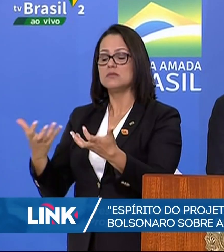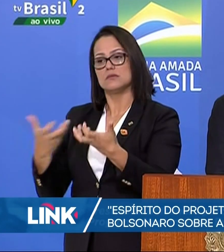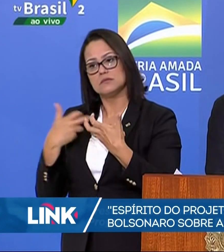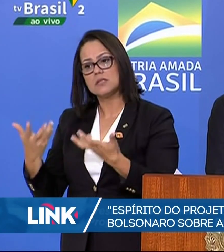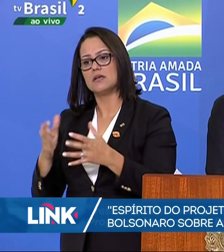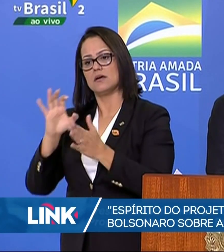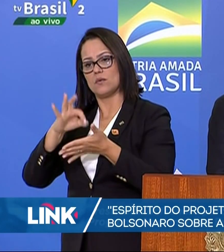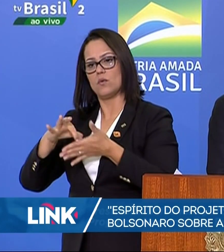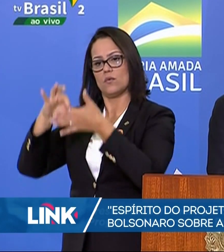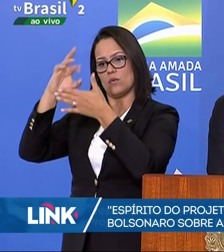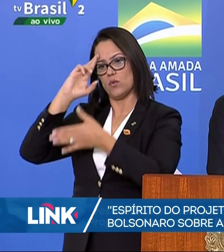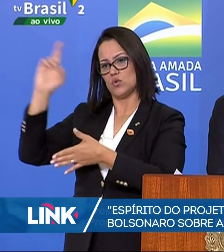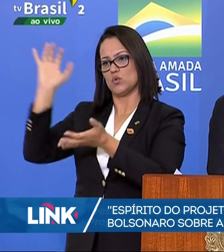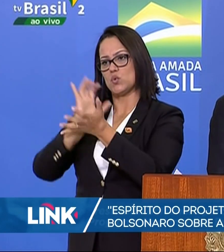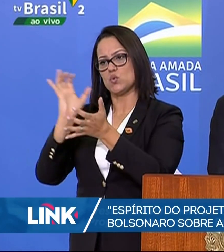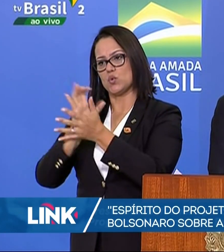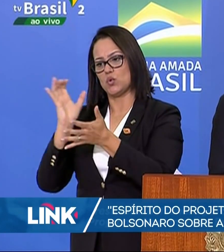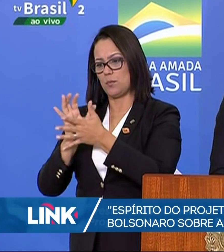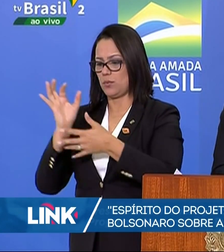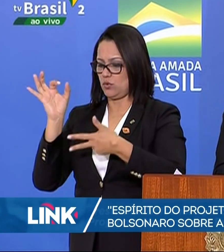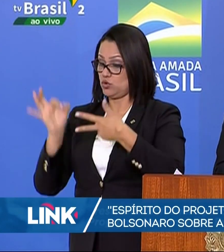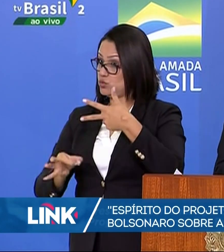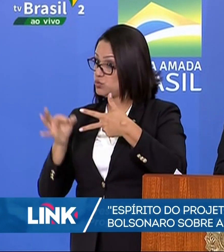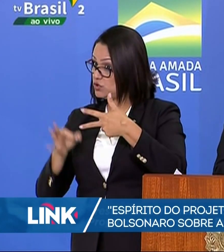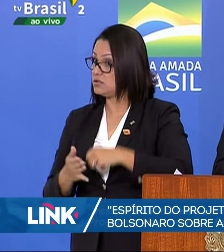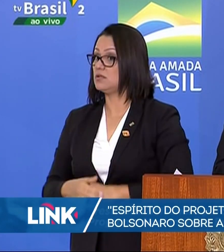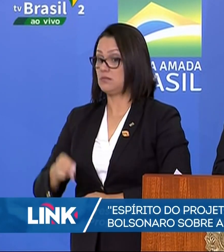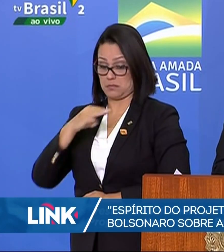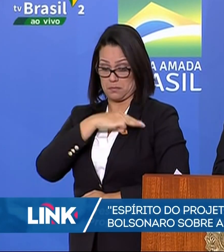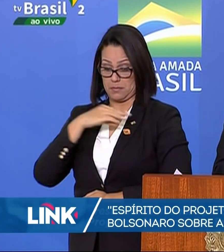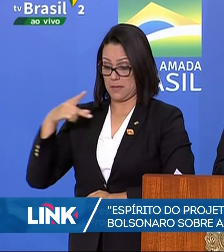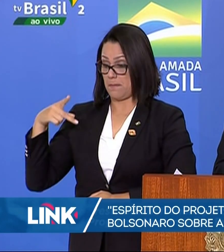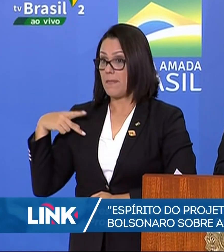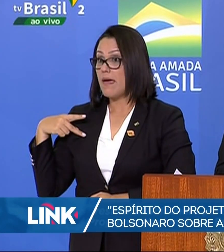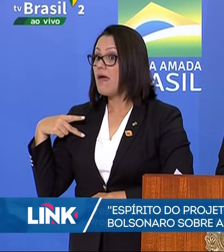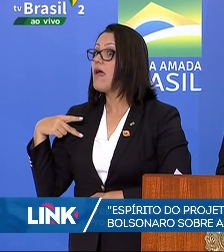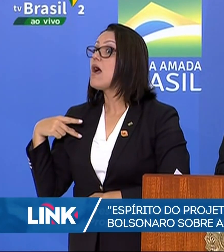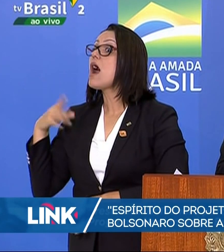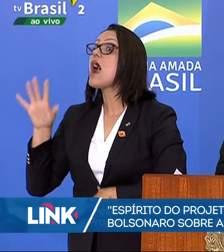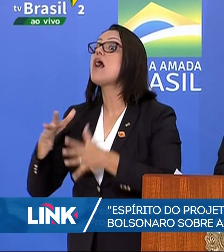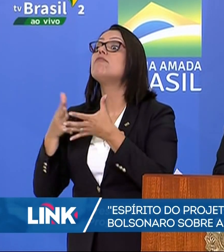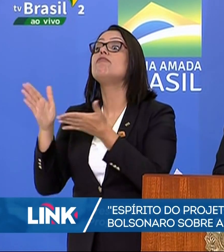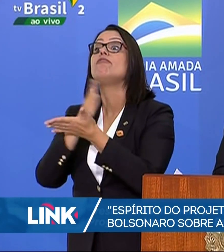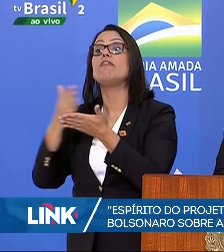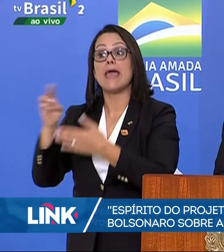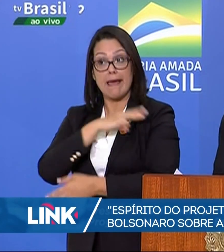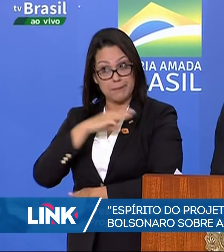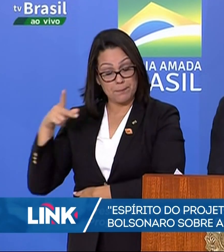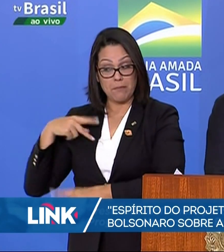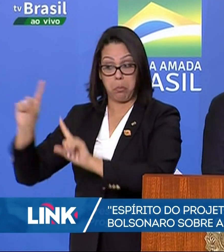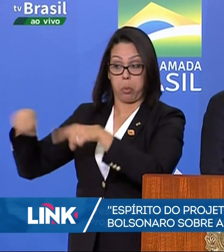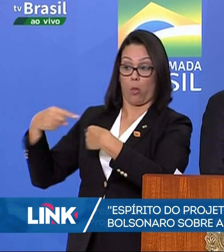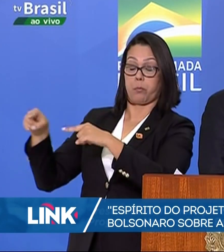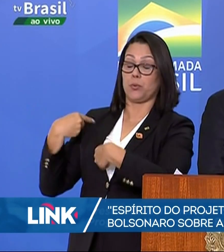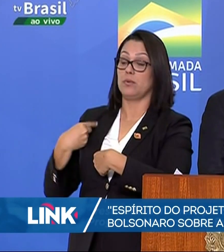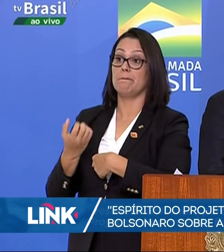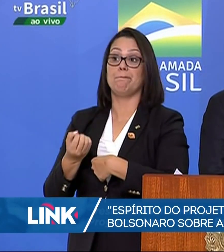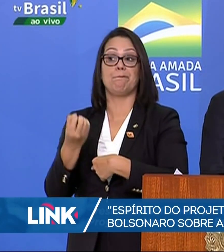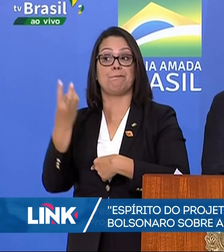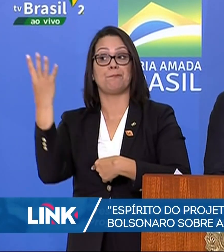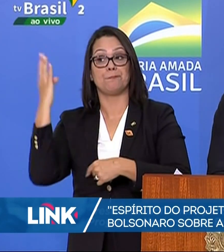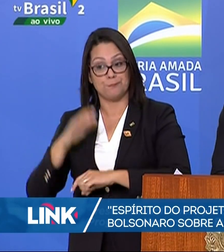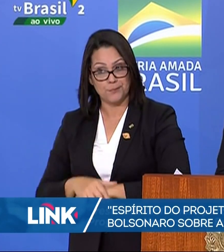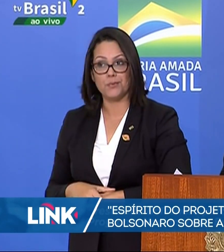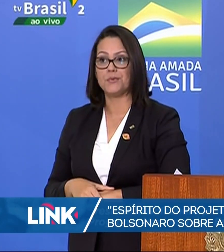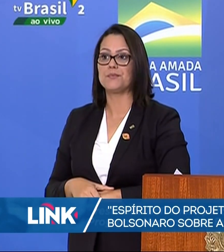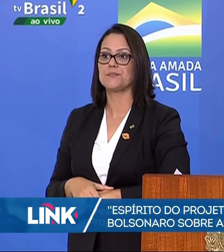autoridades do Judiciário, do MP, que muitas vezes me perseguiram sim, e não foram poucas vezes, até porque eu